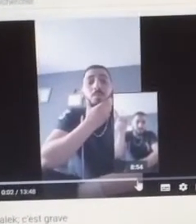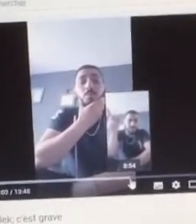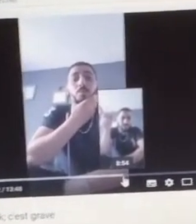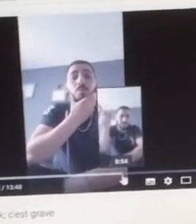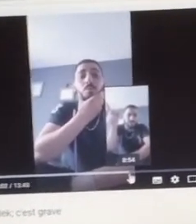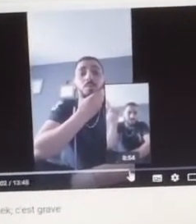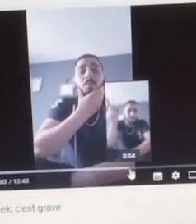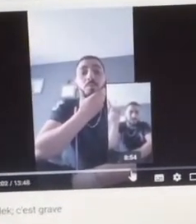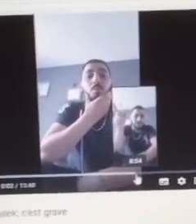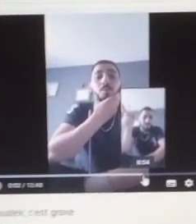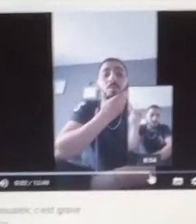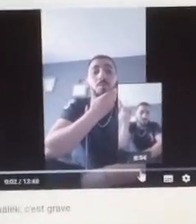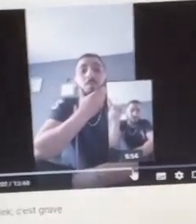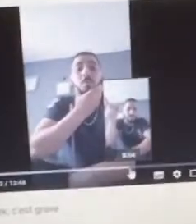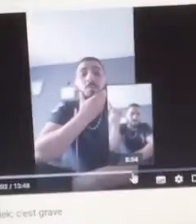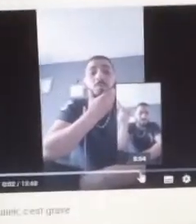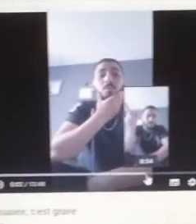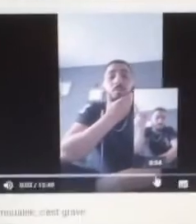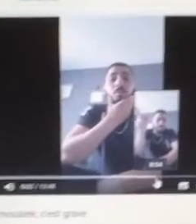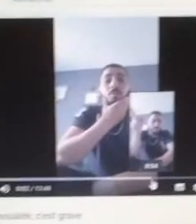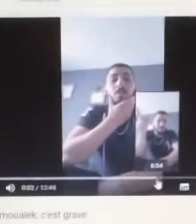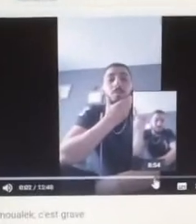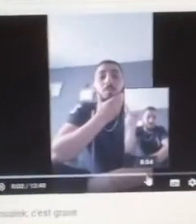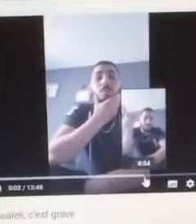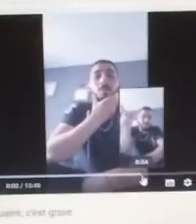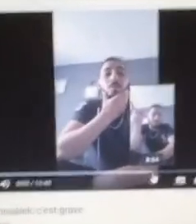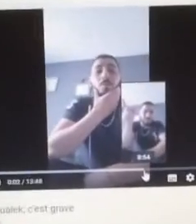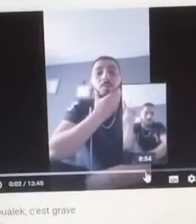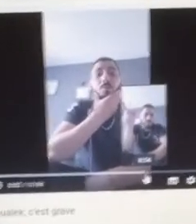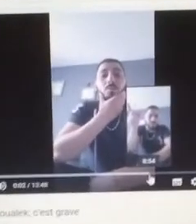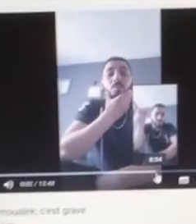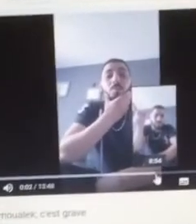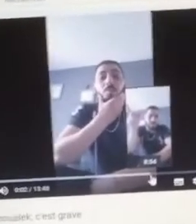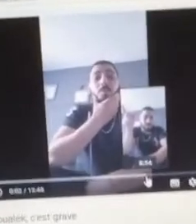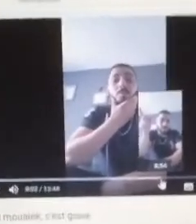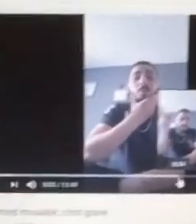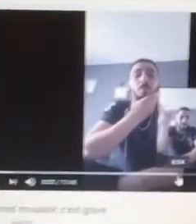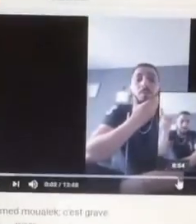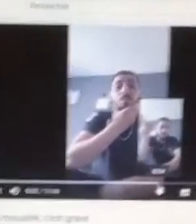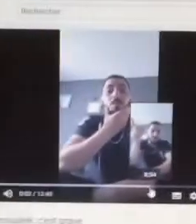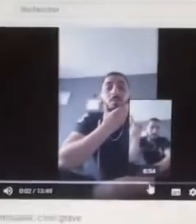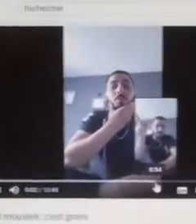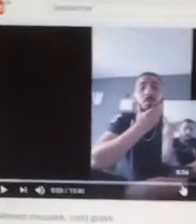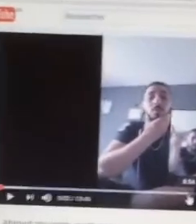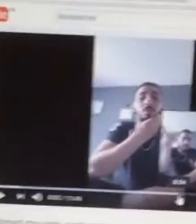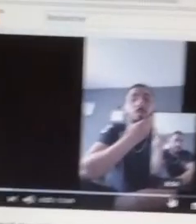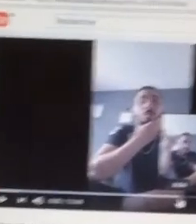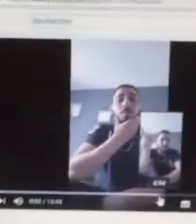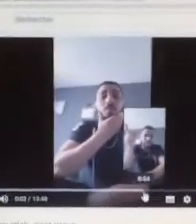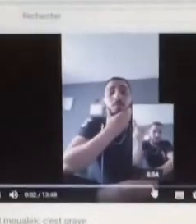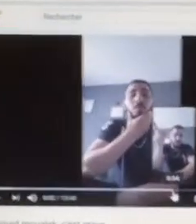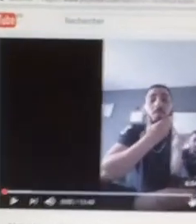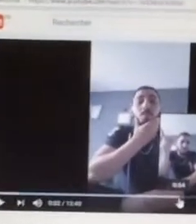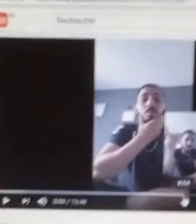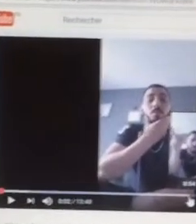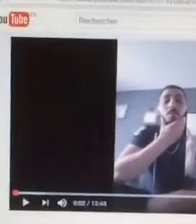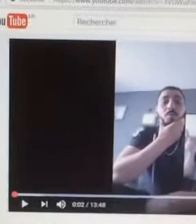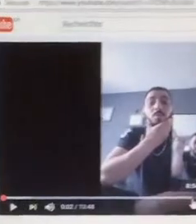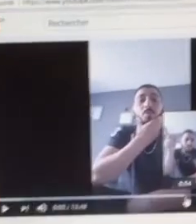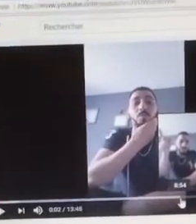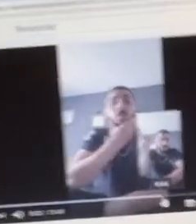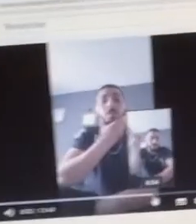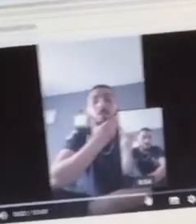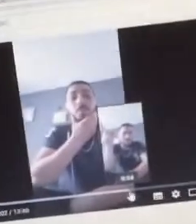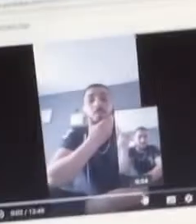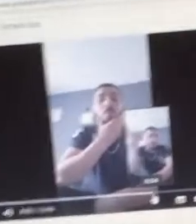Par contre, je n pas ce côté, voilà, on fait l'inventaire, ok, mais il arrêter quoi, en tout cas, il y a,